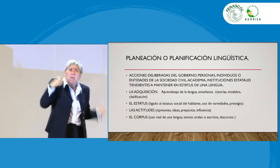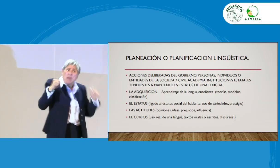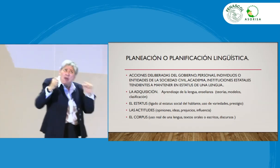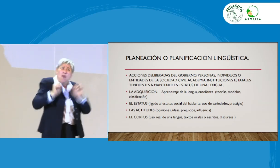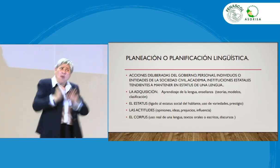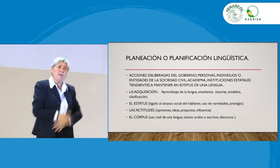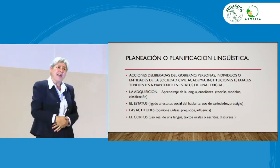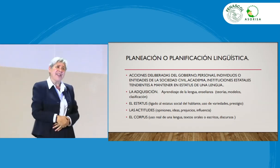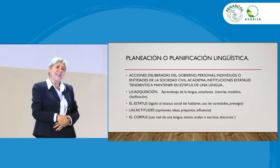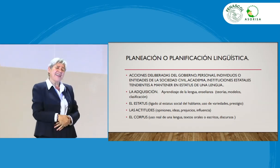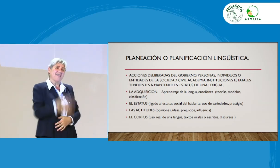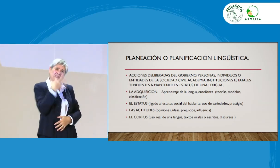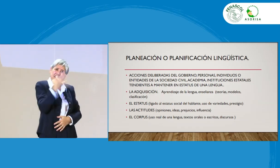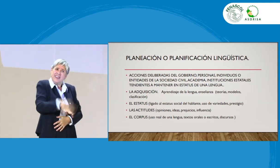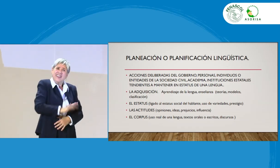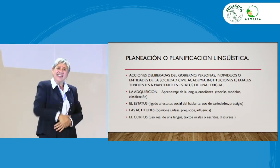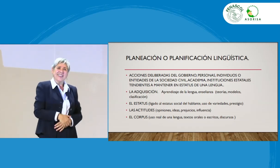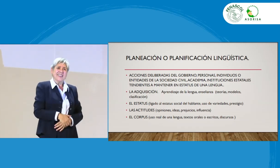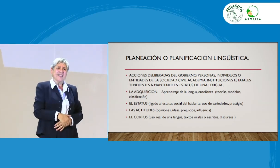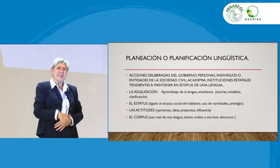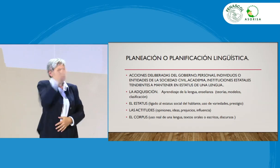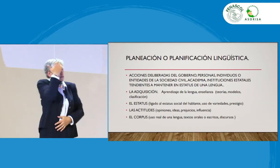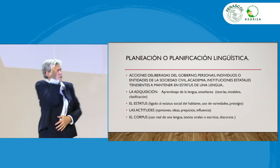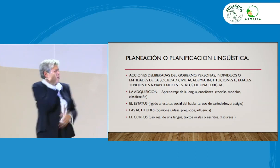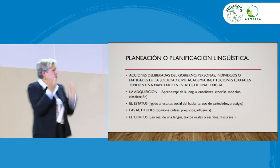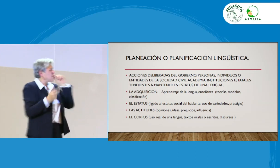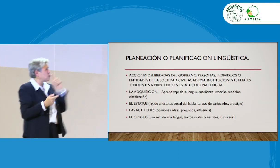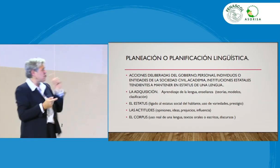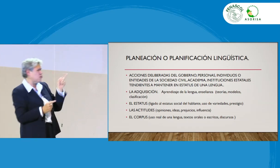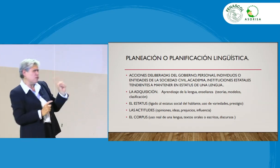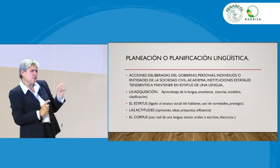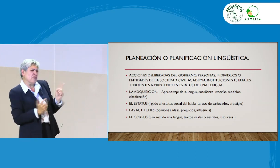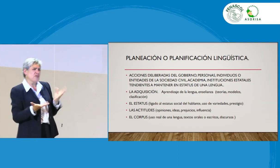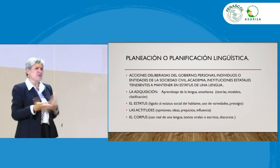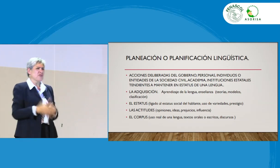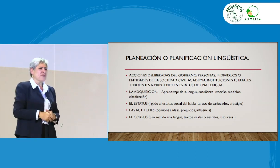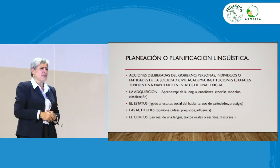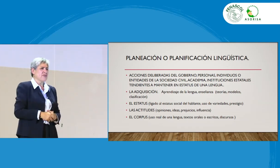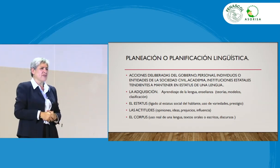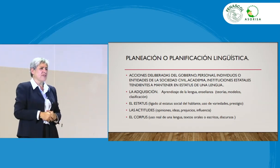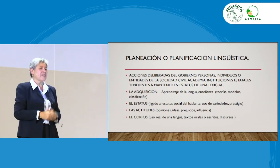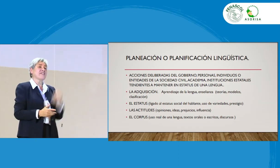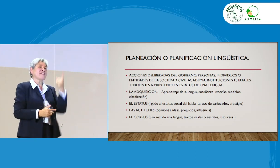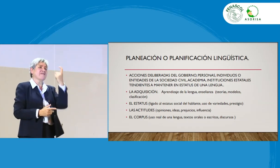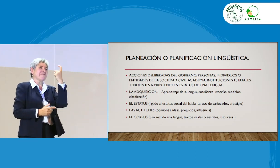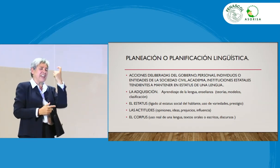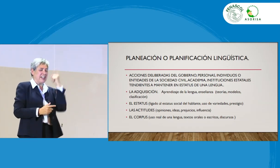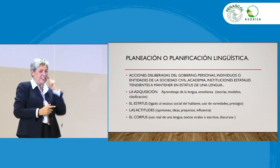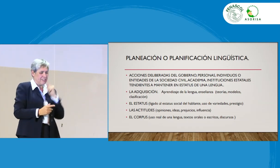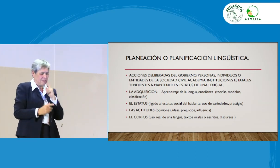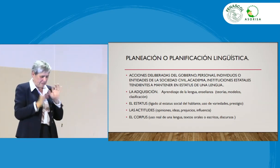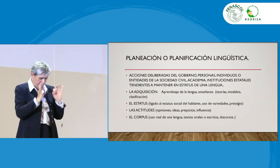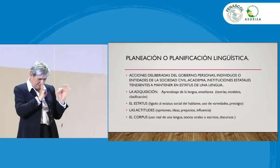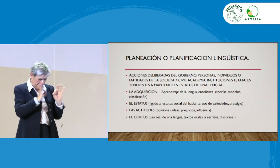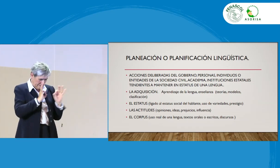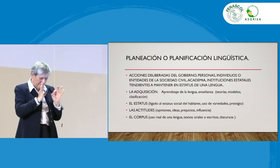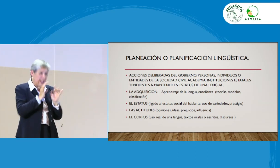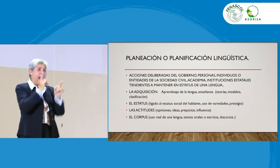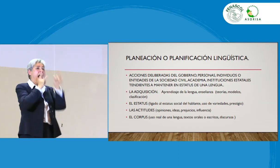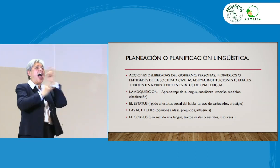Claro que sí. ¿Por qué pasa esto? ¿Por qué no enseñan las personas sordas? Las personas sordas, porque pues estamos